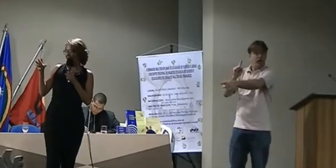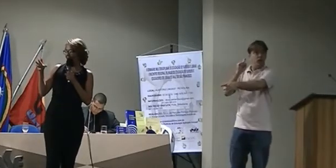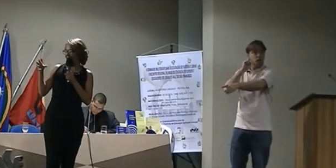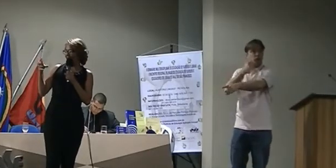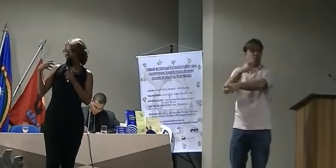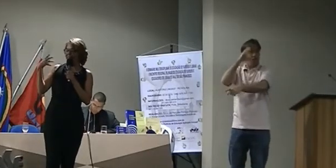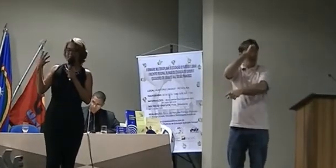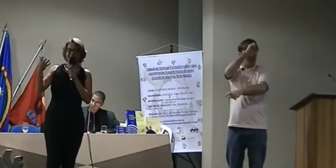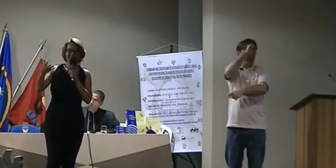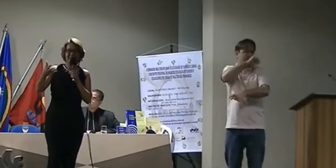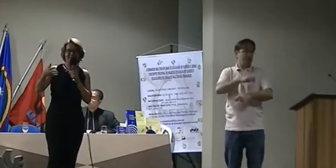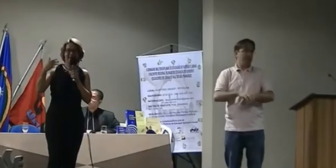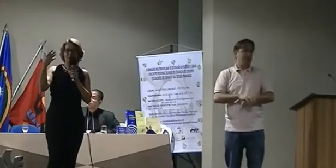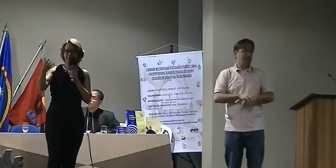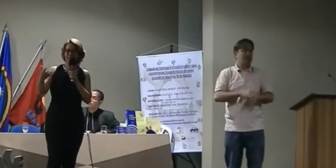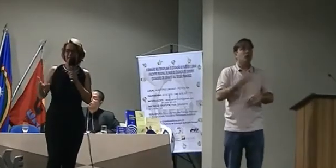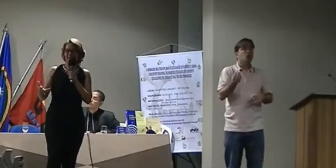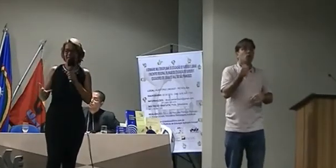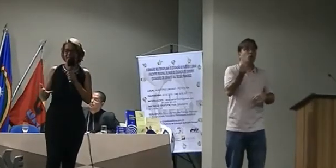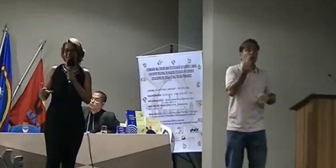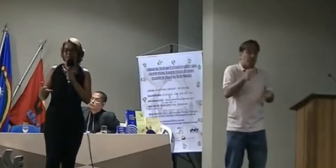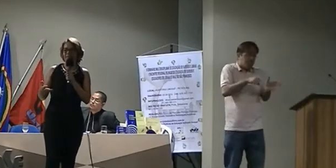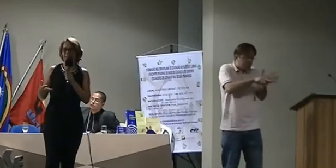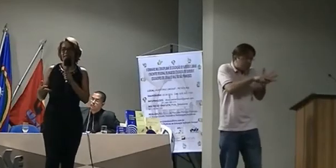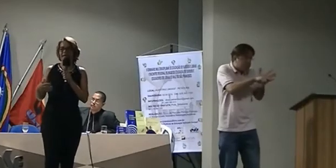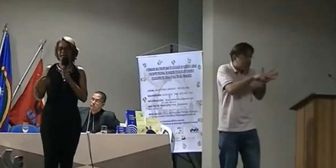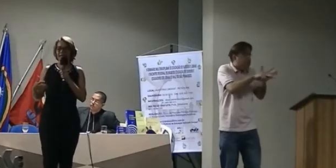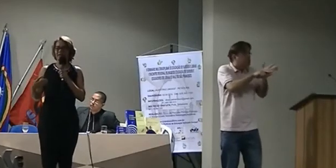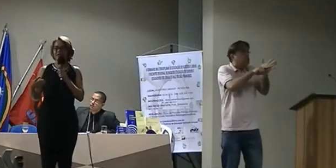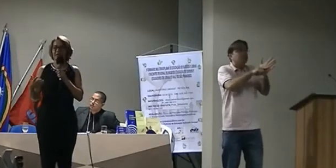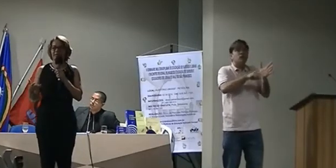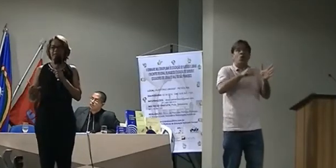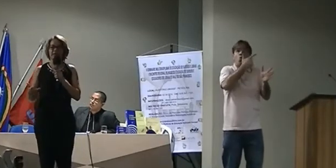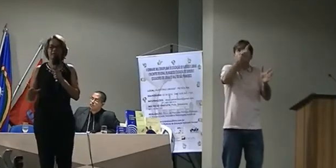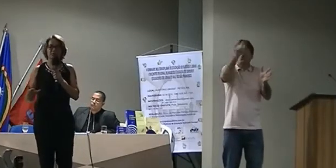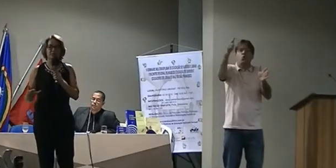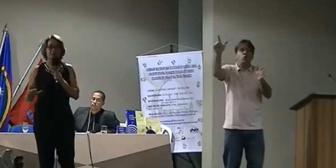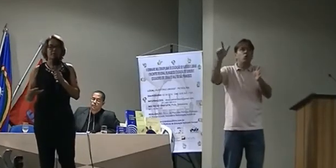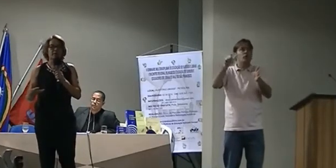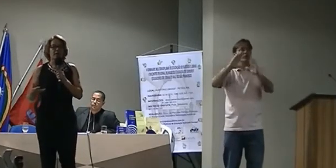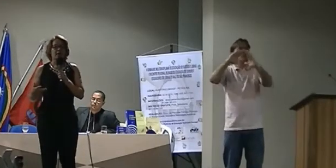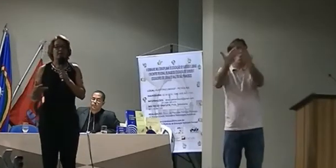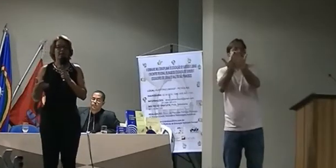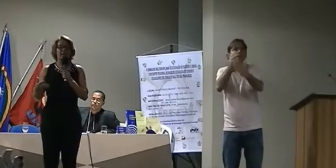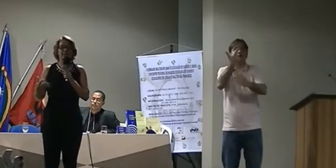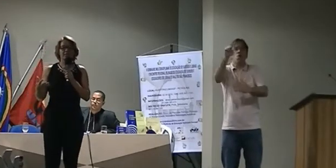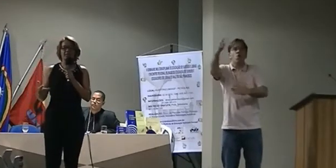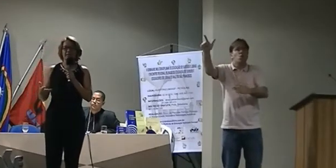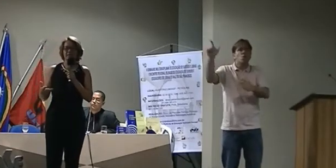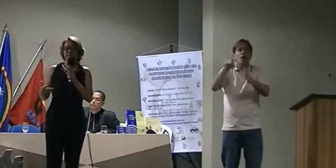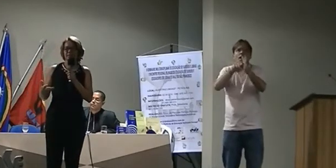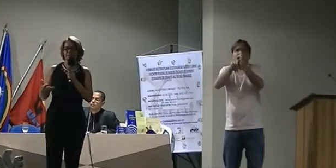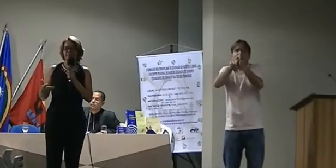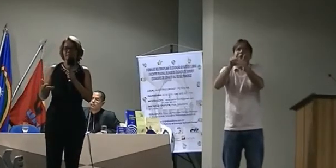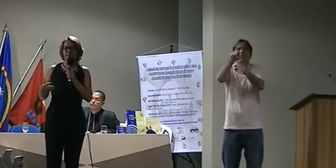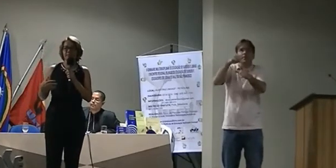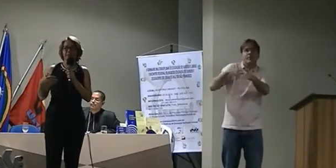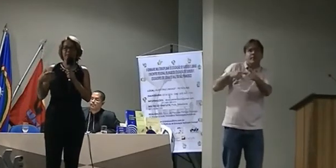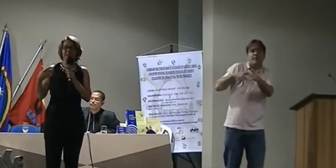a pesquisa, a universidade, ela deve se abrir a isso, para essa pesquisa. para